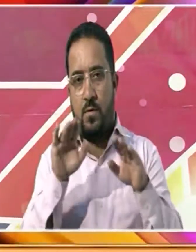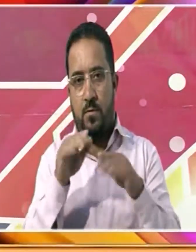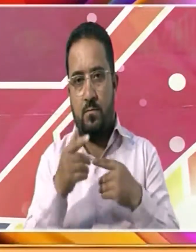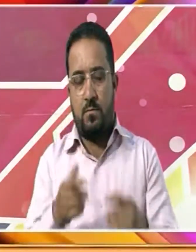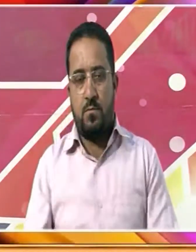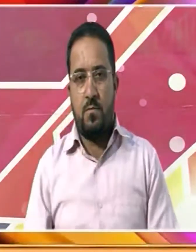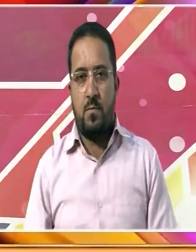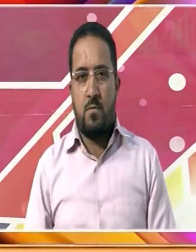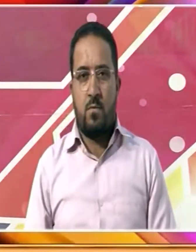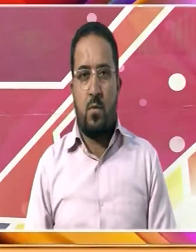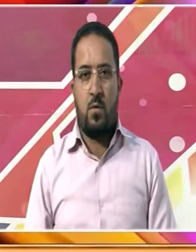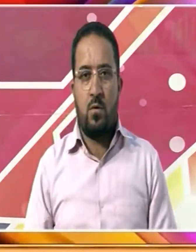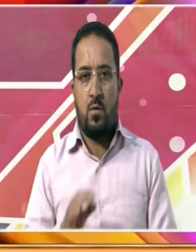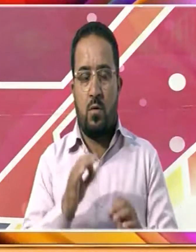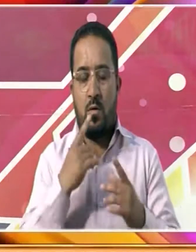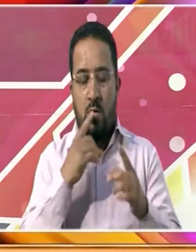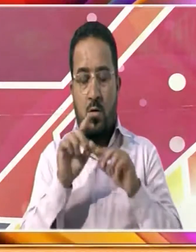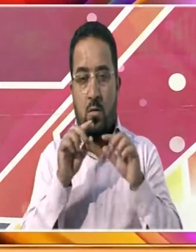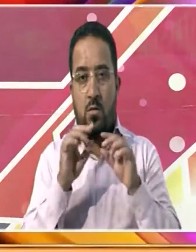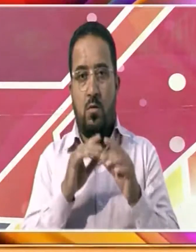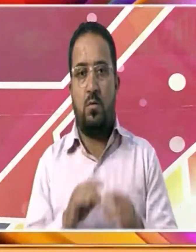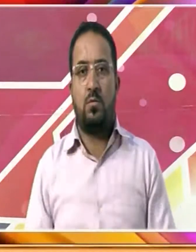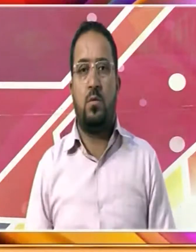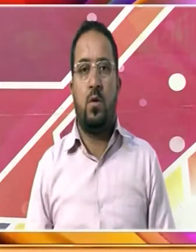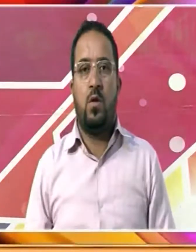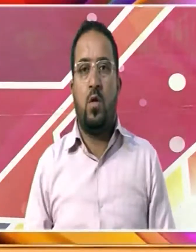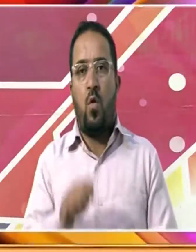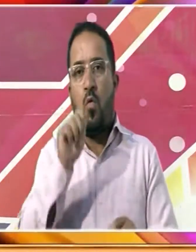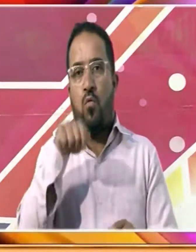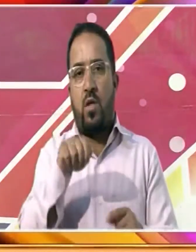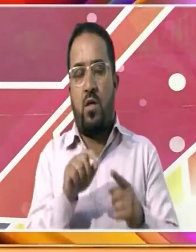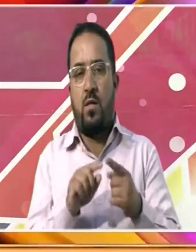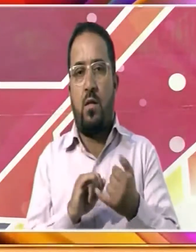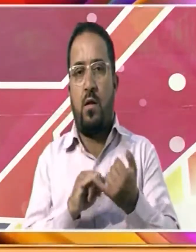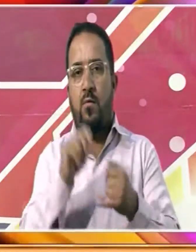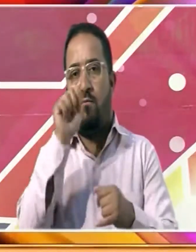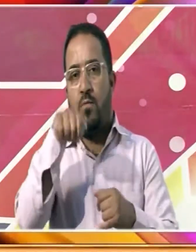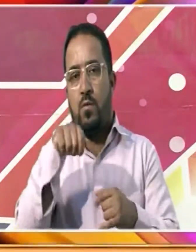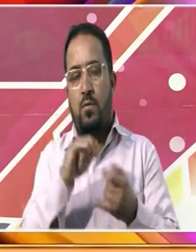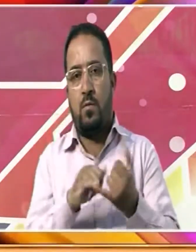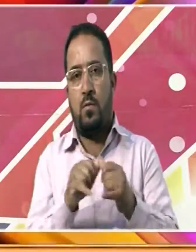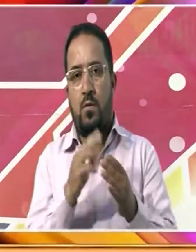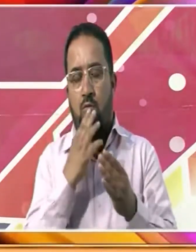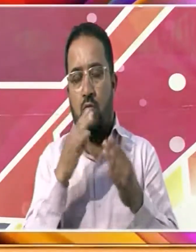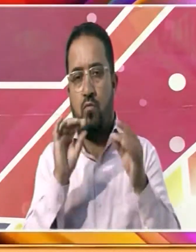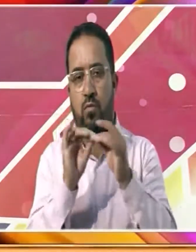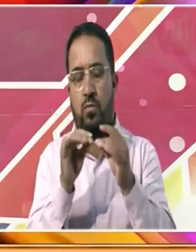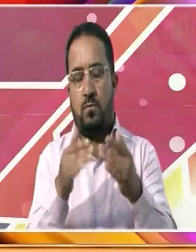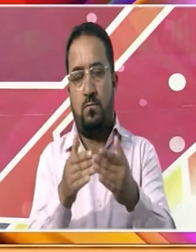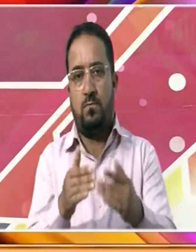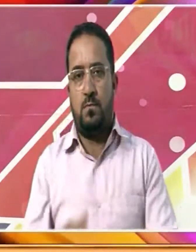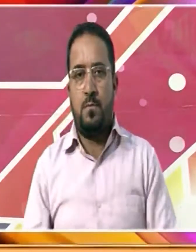جو مصطفیدین کو براہ راست ادھار دینے والوں کے ساتھ جوڑتا ہے